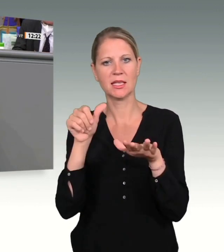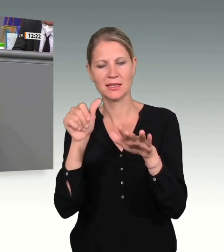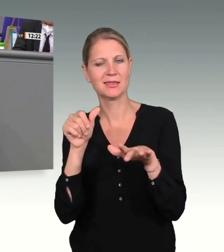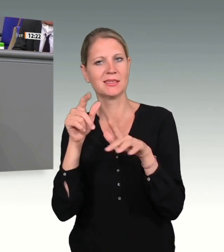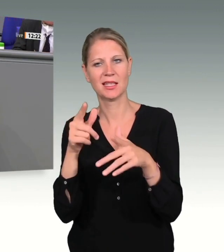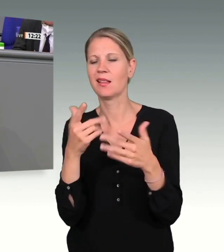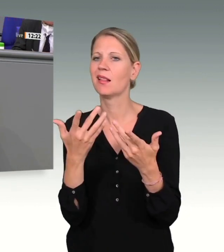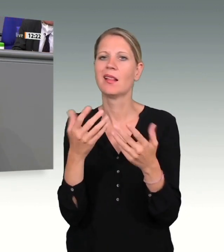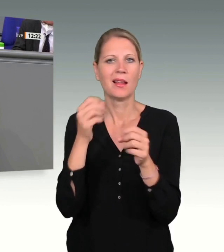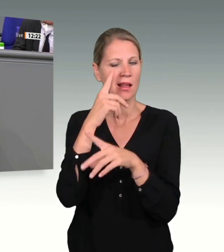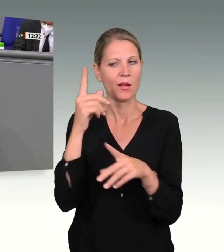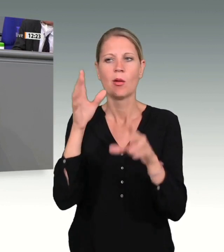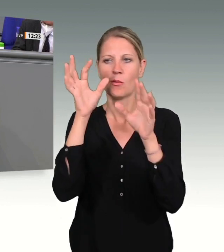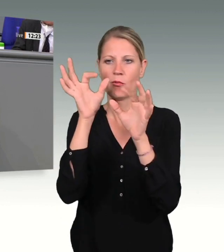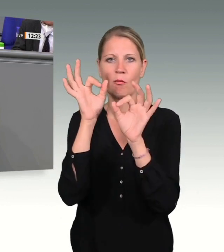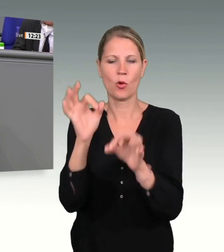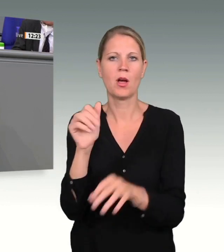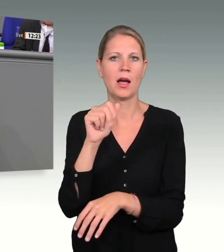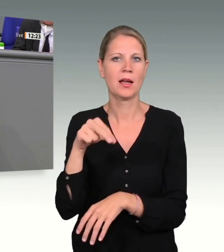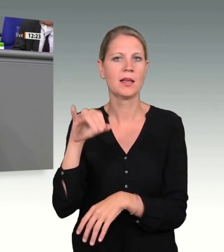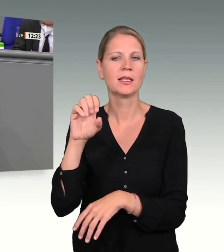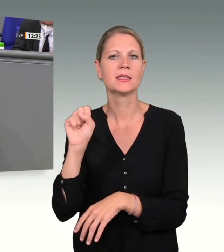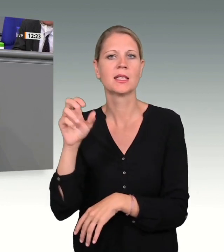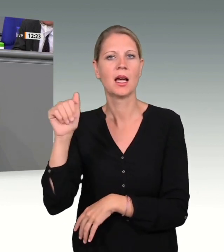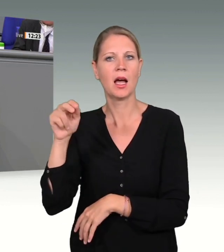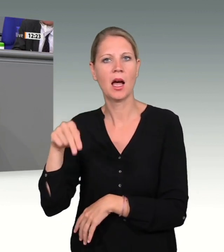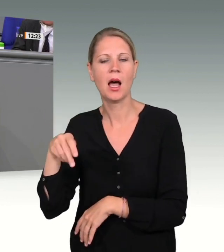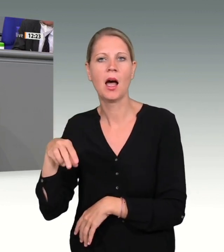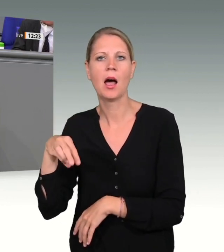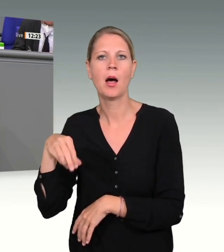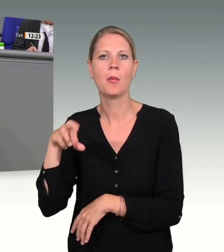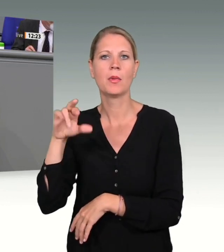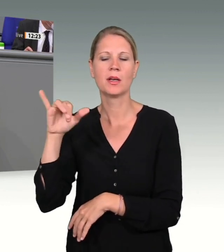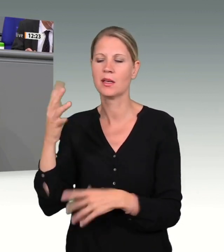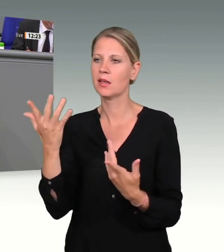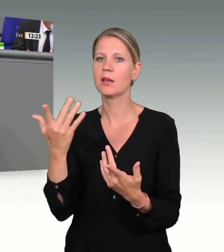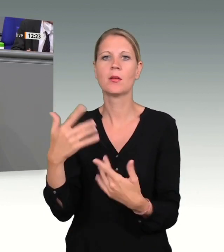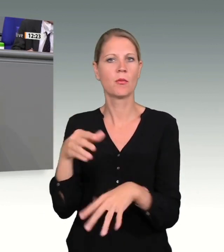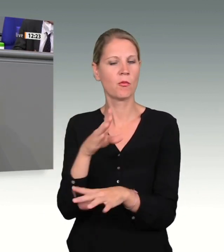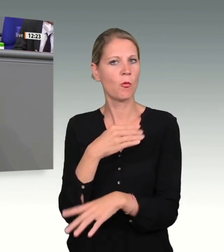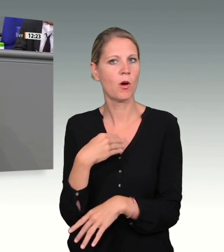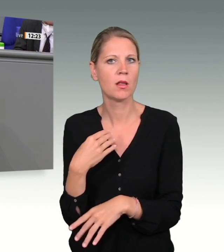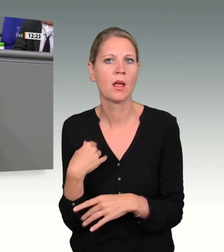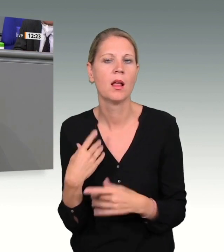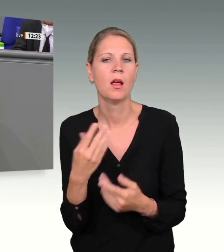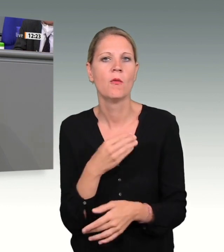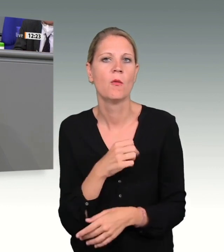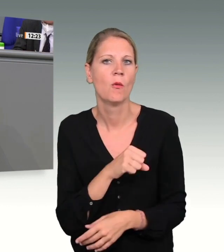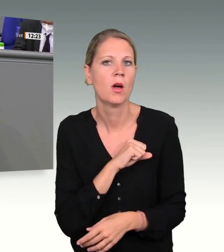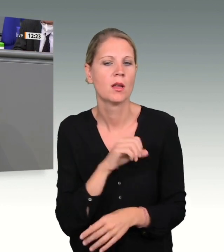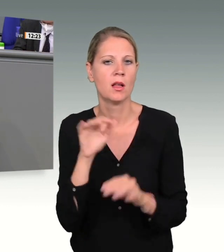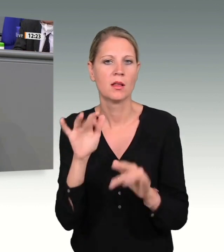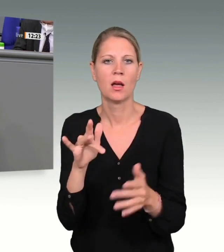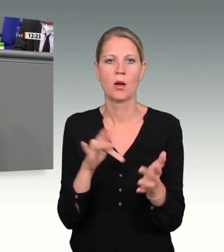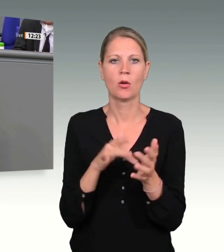Zeit hat nicht nur den Grenzschutz überfordert, auch das Bundesamt für Migration und Flüchtlinge, die Polizeien des Bundes und der Länder, das Bundeskriminalamt und nicht